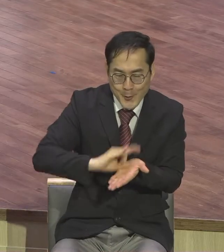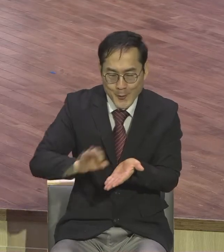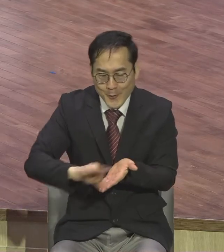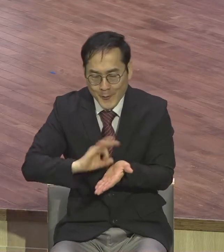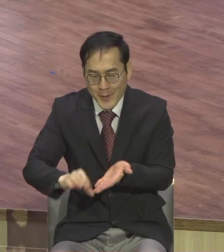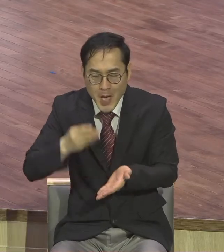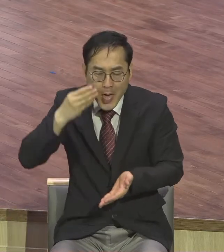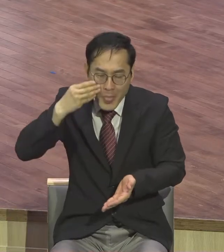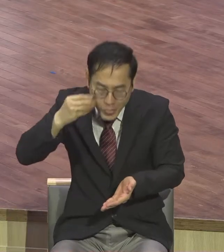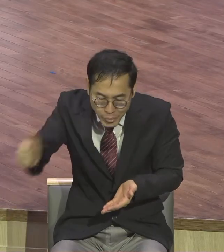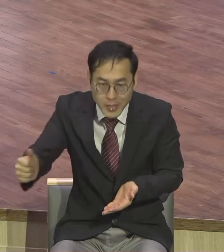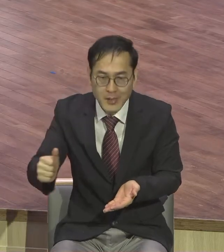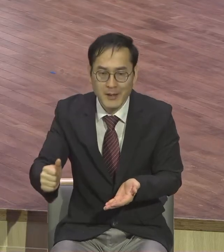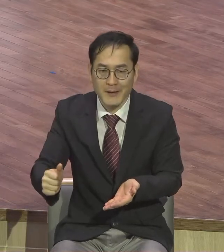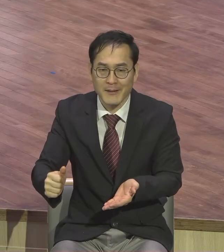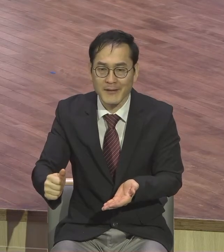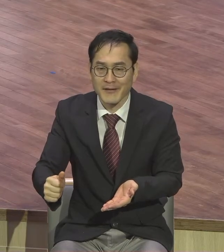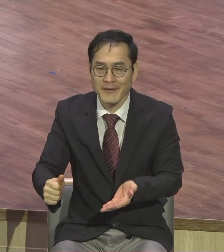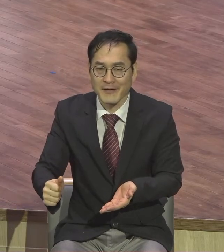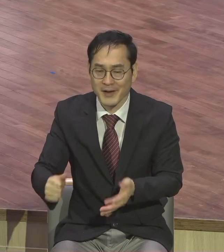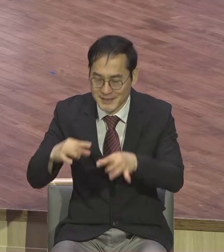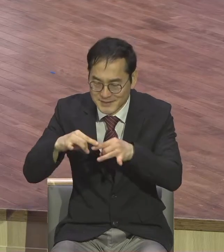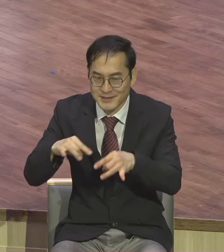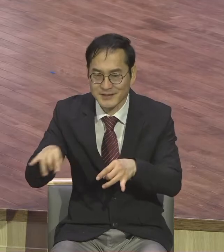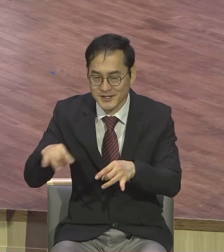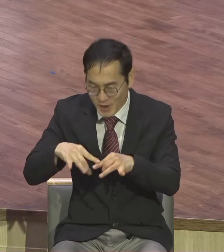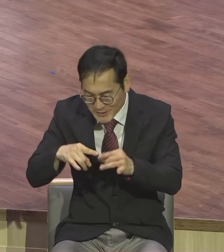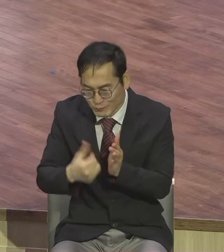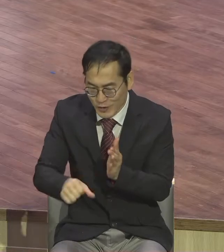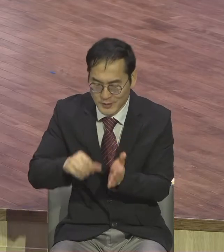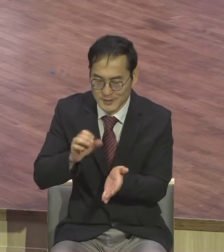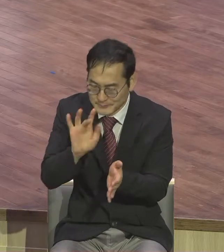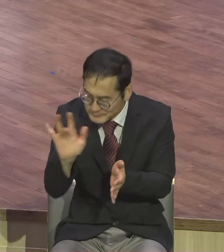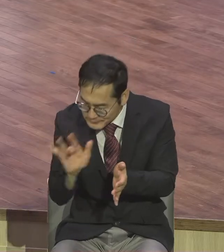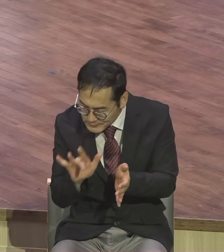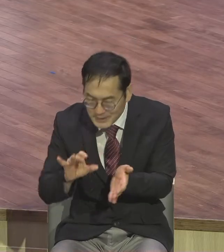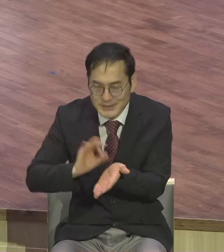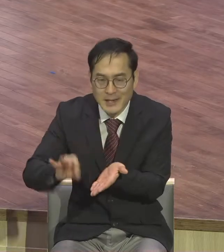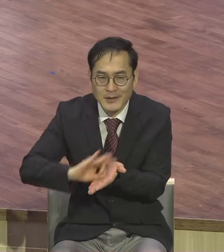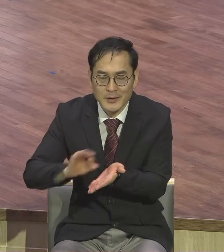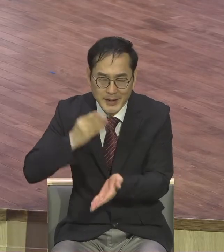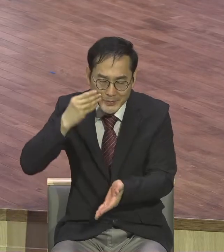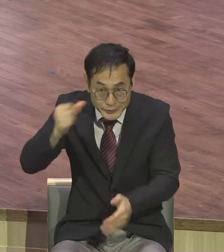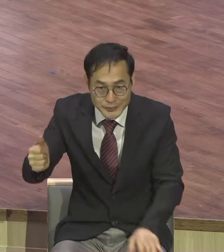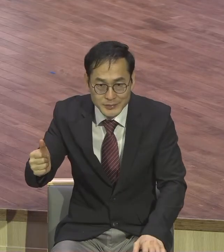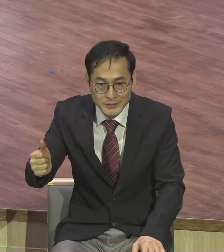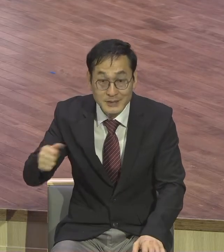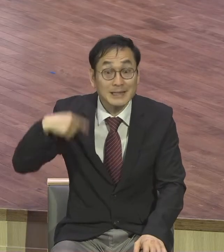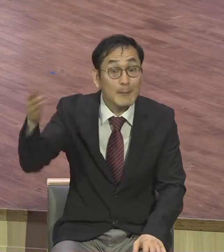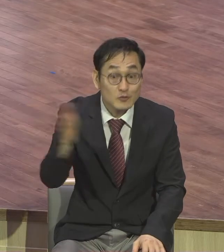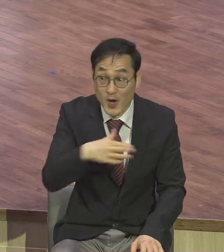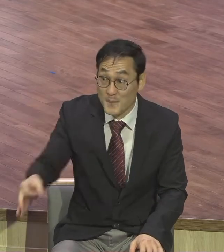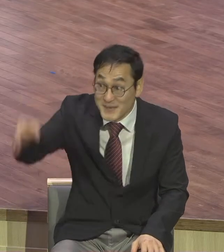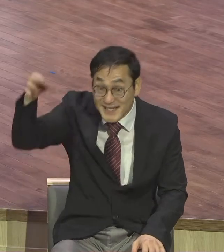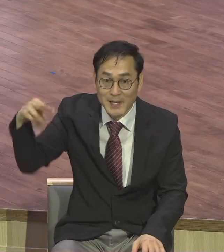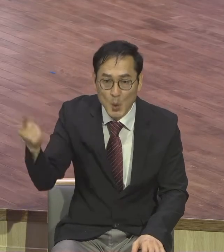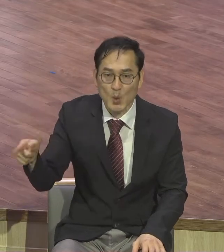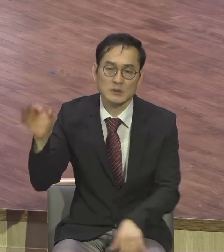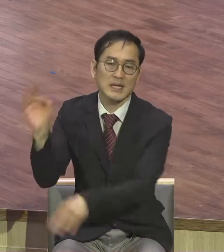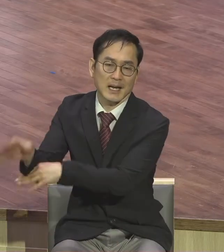될 때까지 계속 공급을 해서 이것을 좀 습거나 시켜주는 잠김 다 잠가